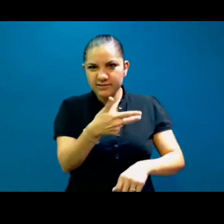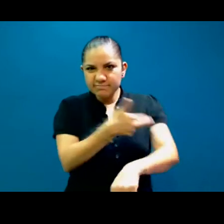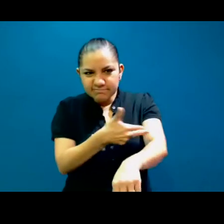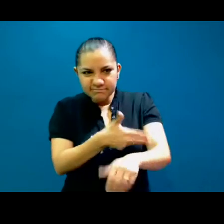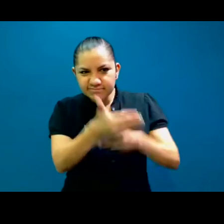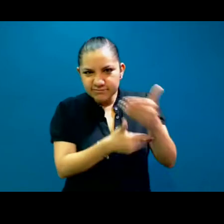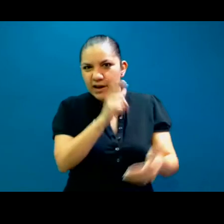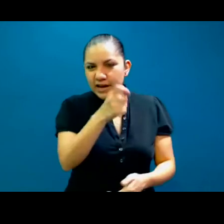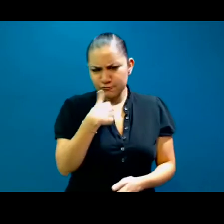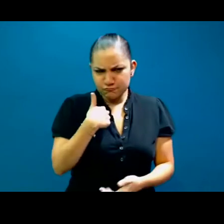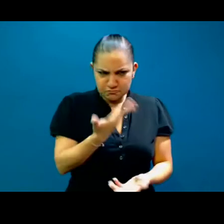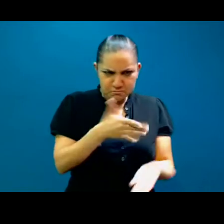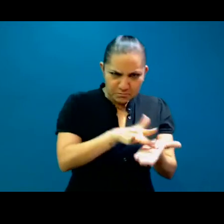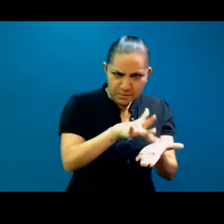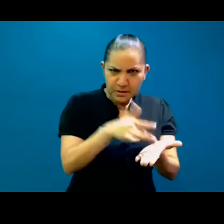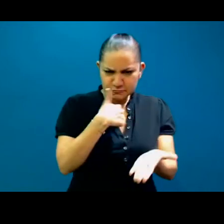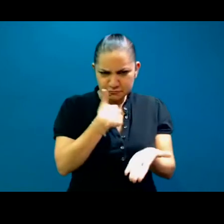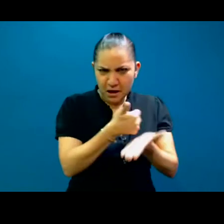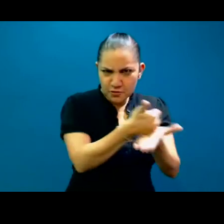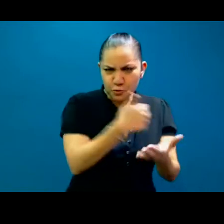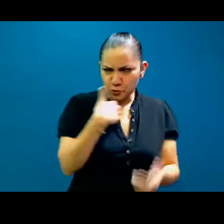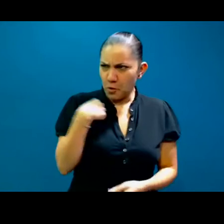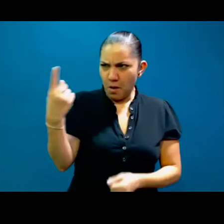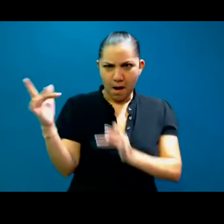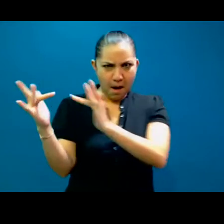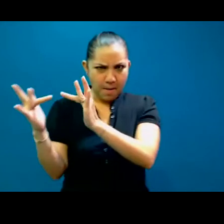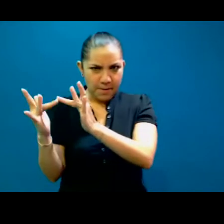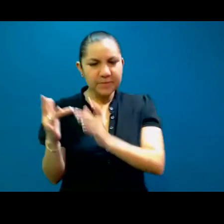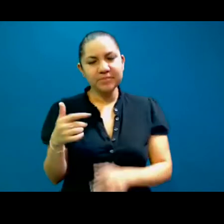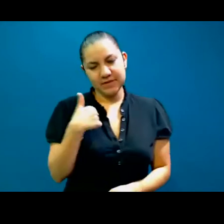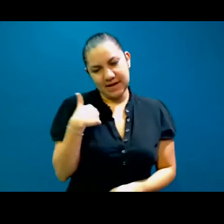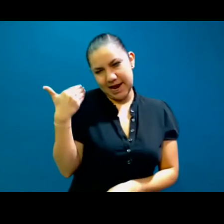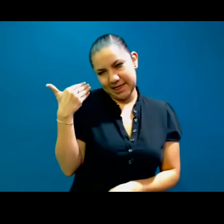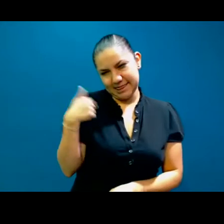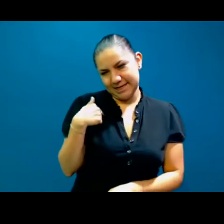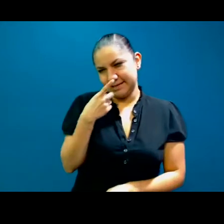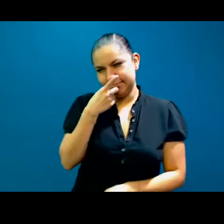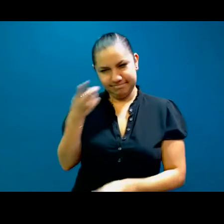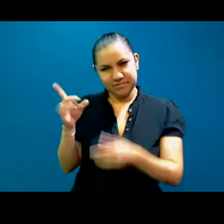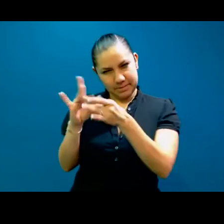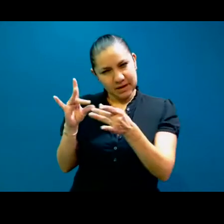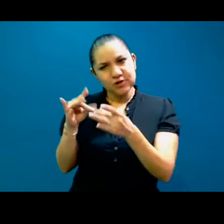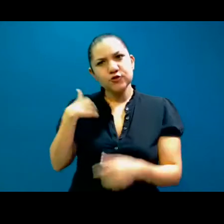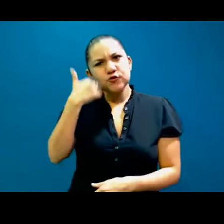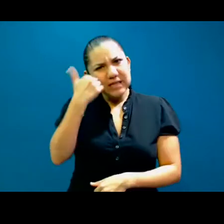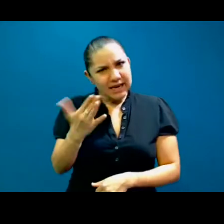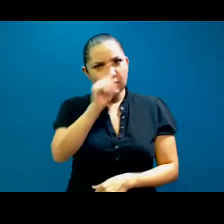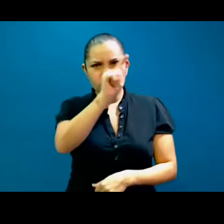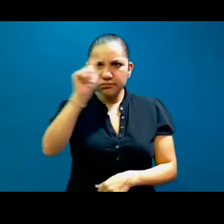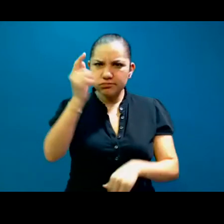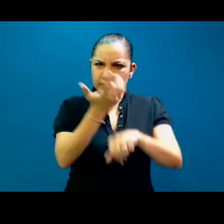ayudo, si yo les contacto, yo no sé qué. Y entonces platicar una de esas le dije pues es que me gustaría hablar con más gente de Estados Unidos, ¿no?